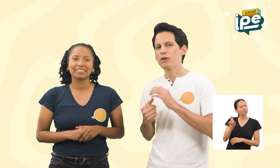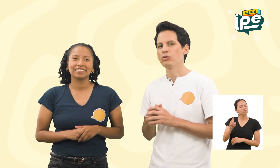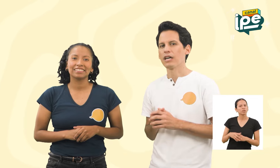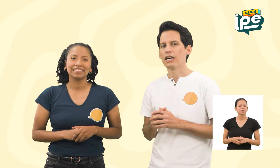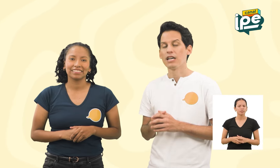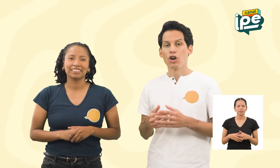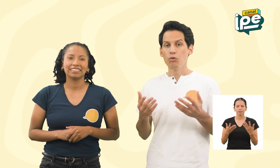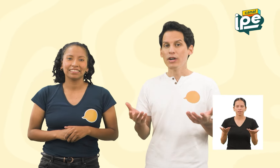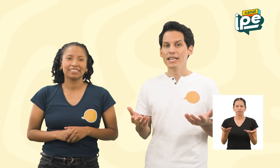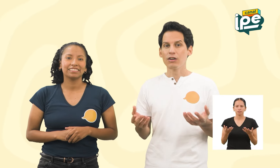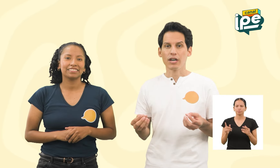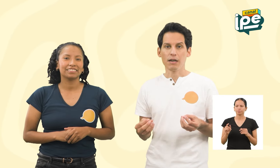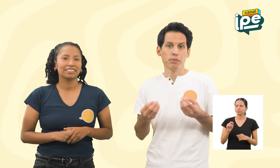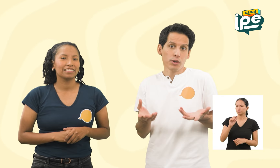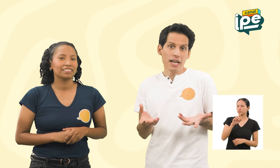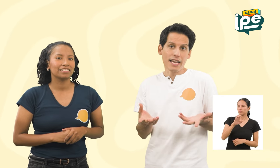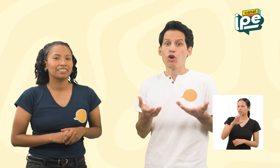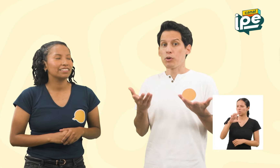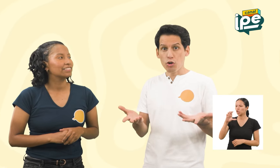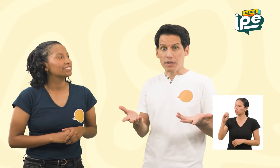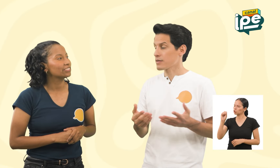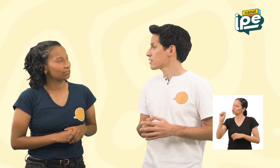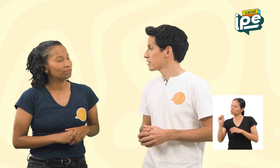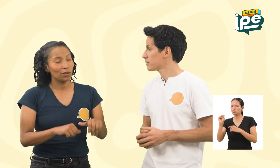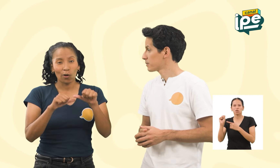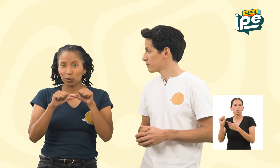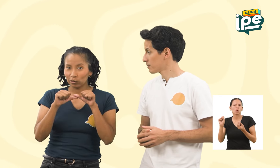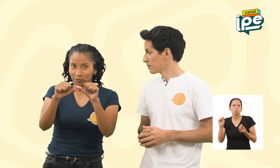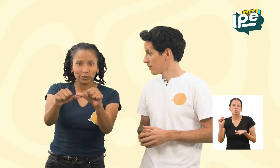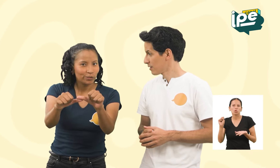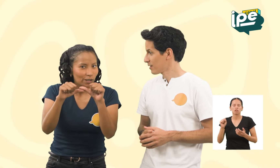pregunta. ¿Cómo haría con el plural en los pronombres? Continuemos.